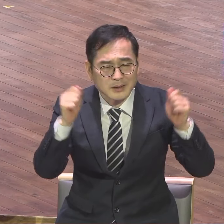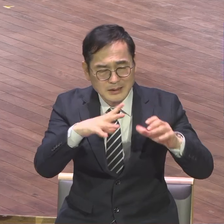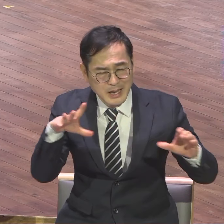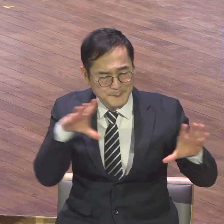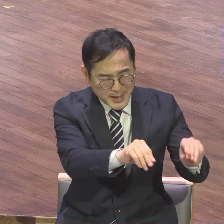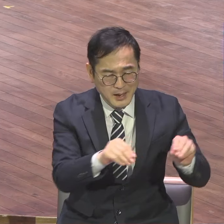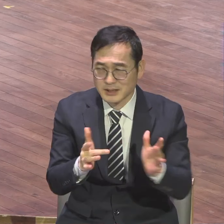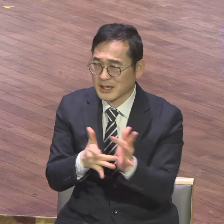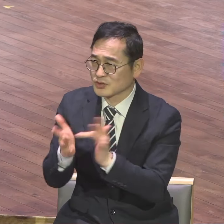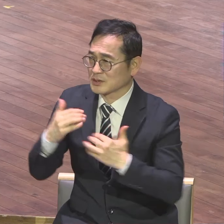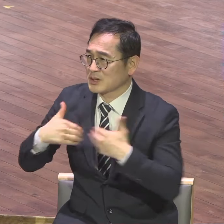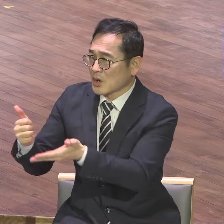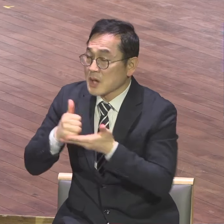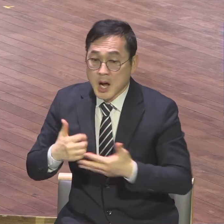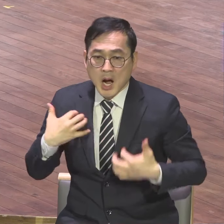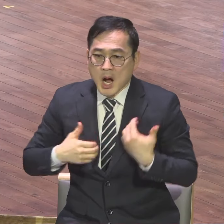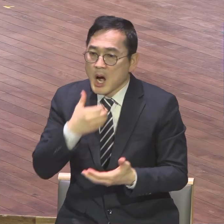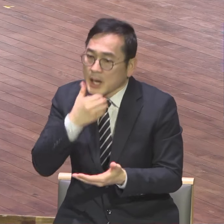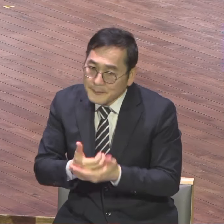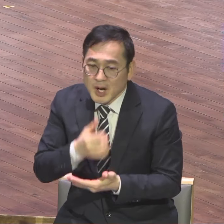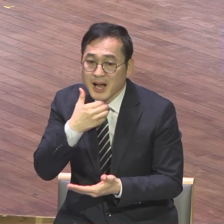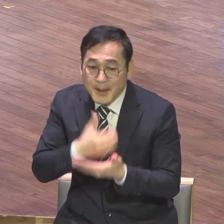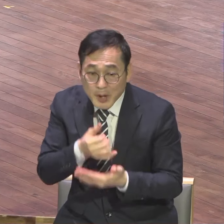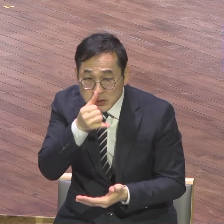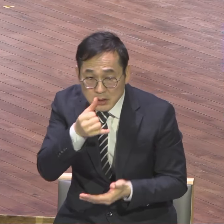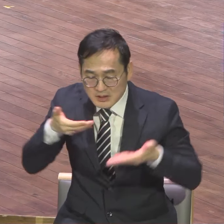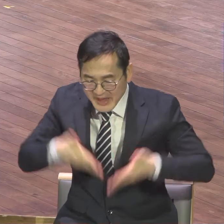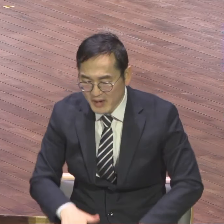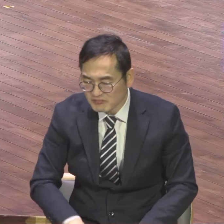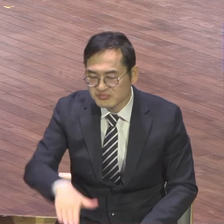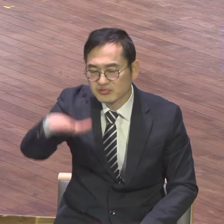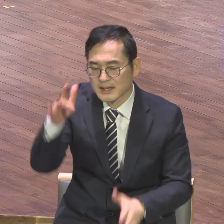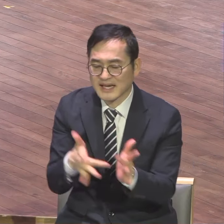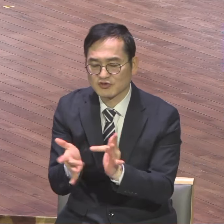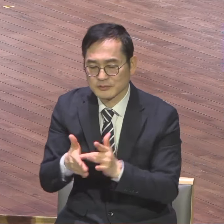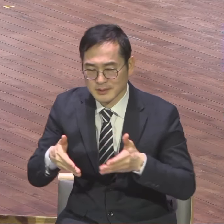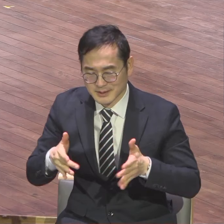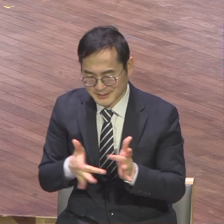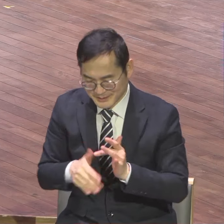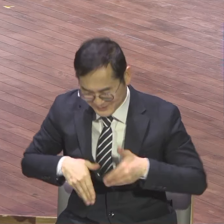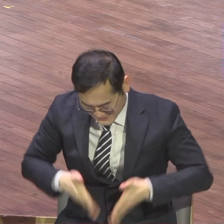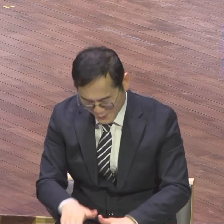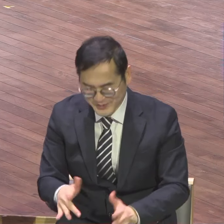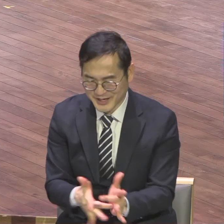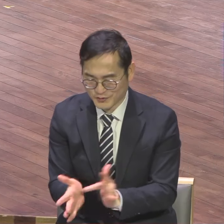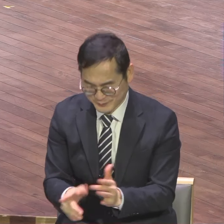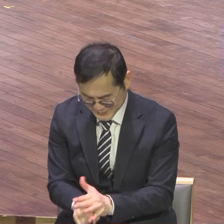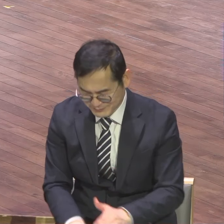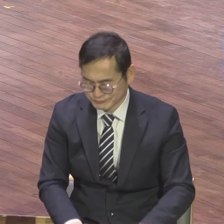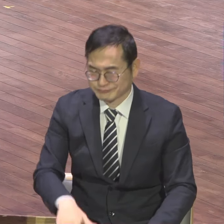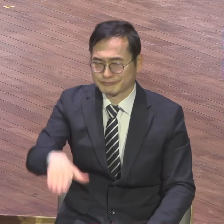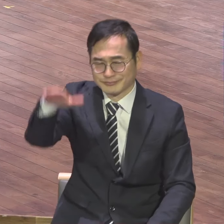다니던 또 모태신앙들 구원의 감격이 없어요 아들인자는 생명이 있고